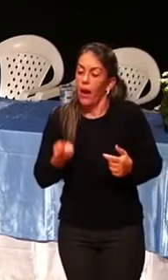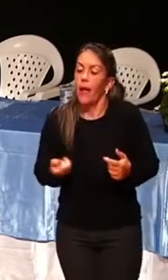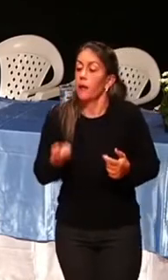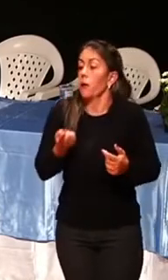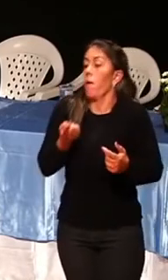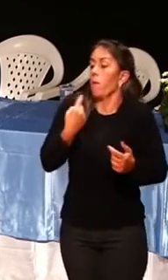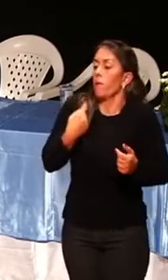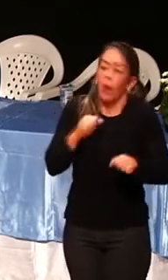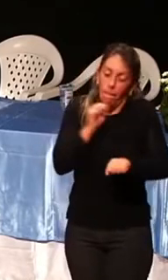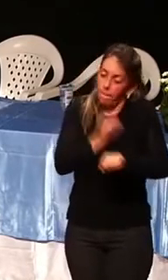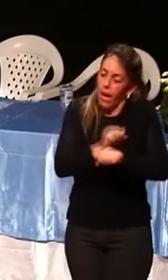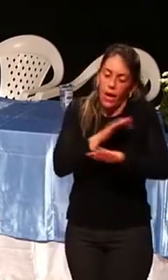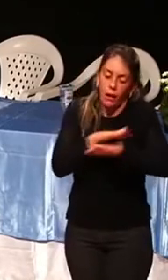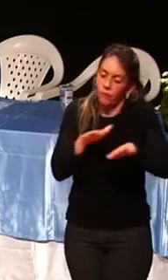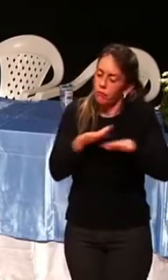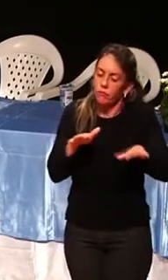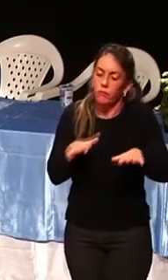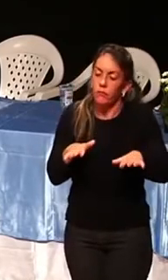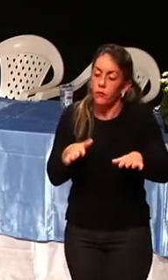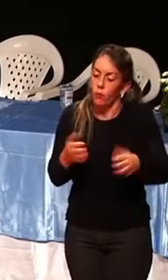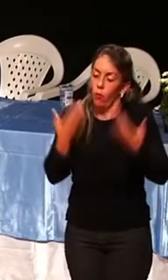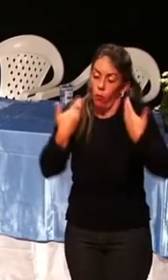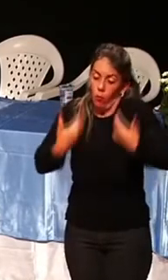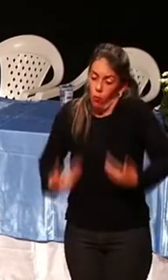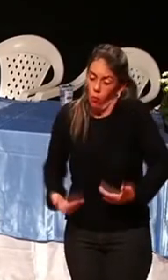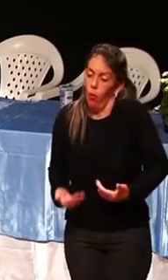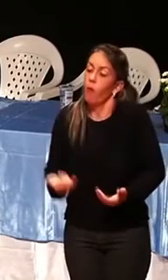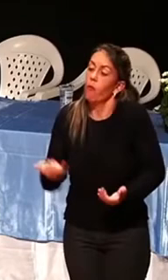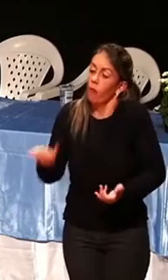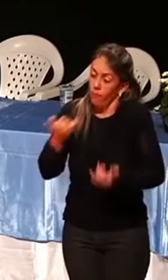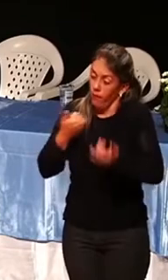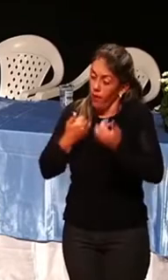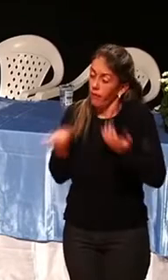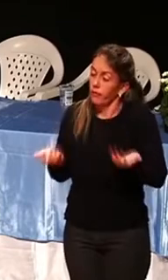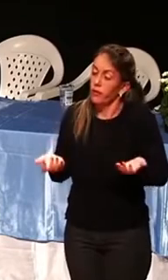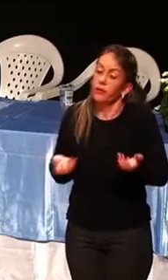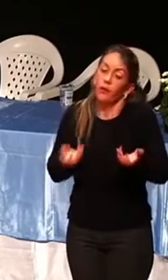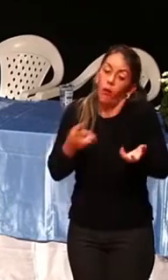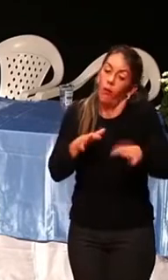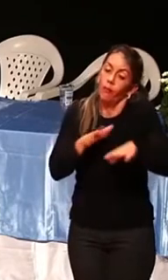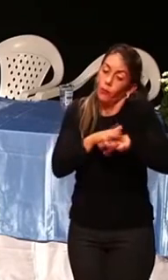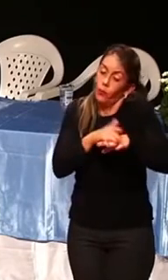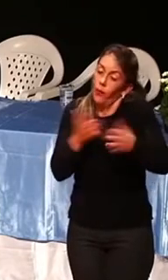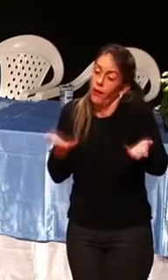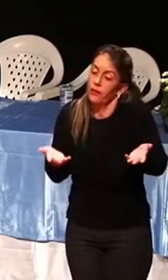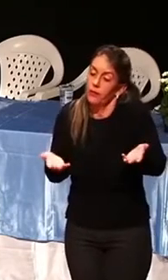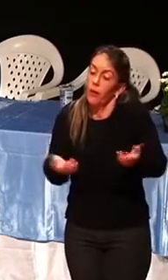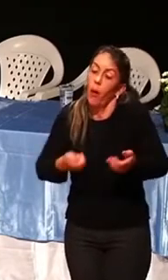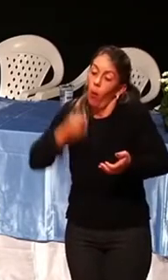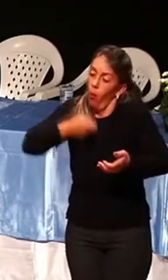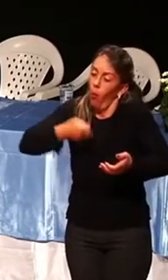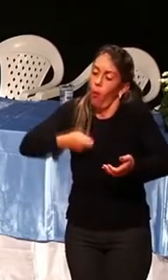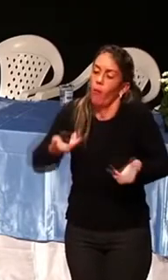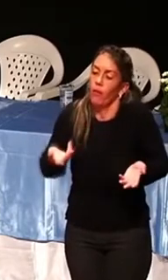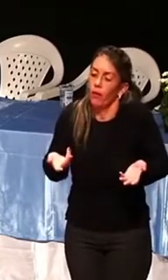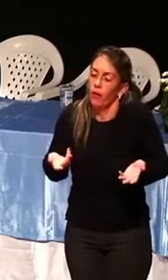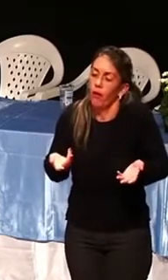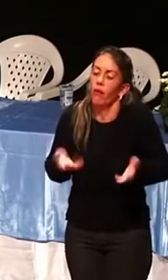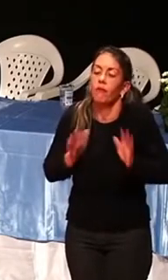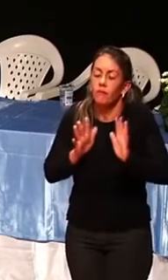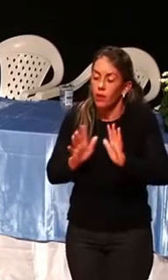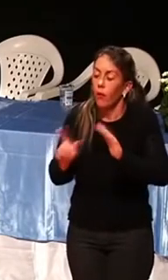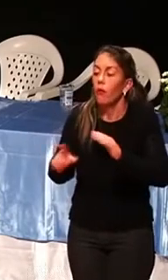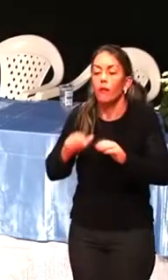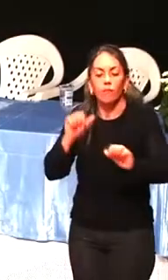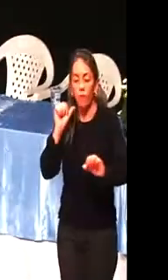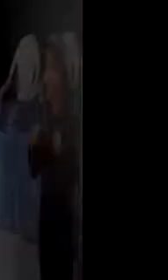Teu corpo vai arrumar um jeito de te avisar. Ou pelo amor, ou pela dor. então nós temos como fazer